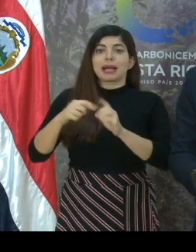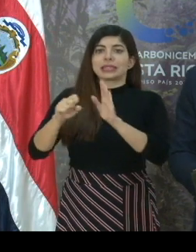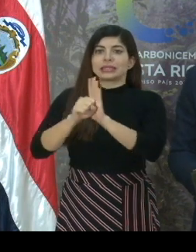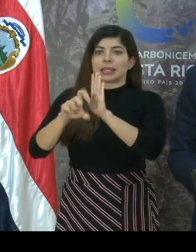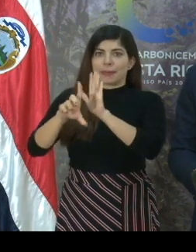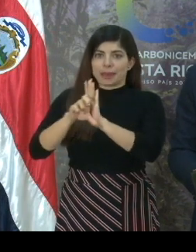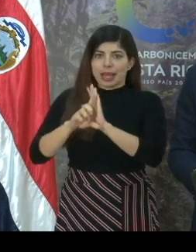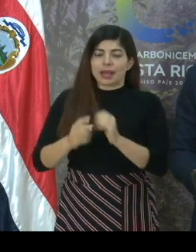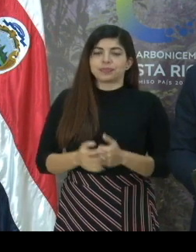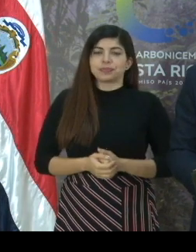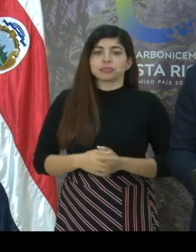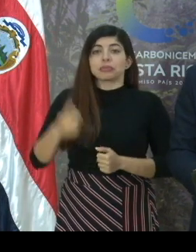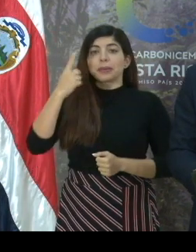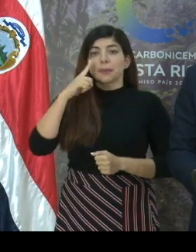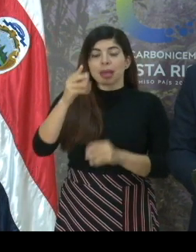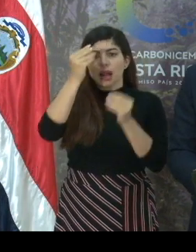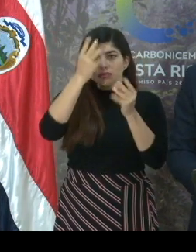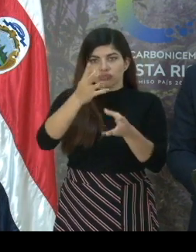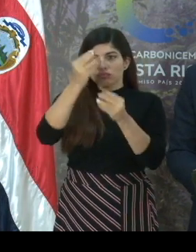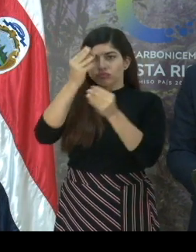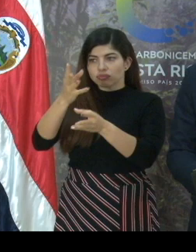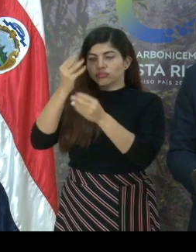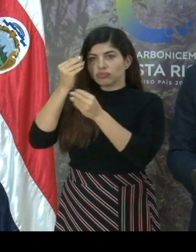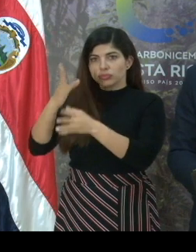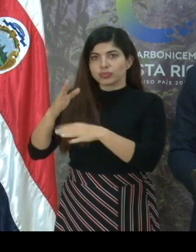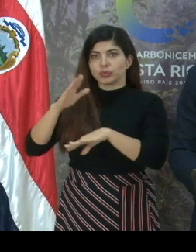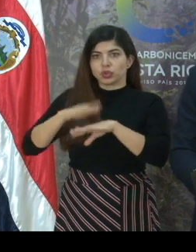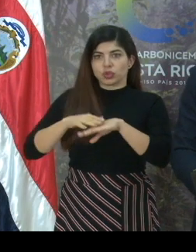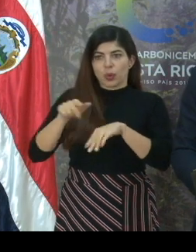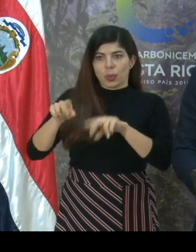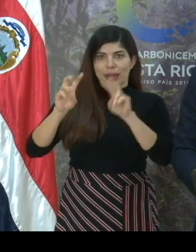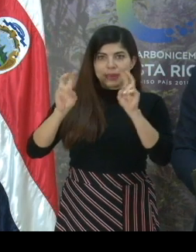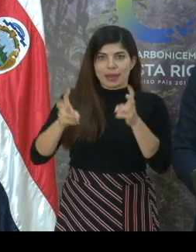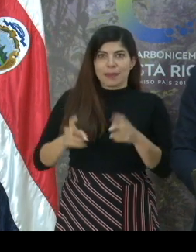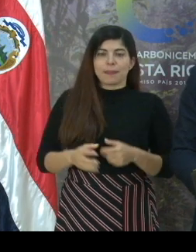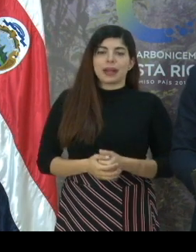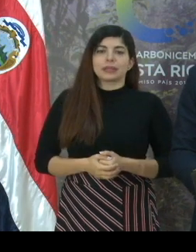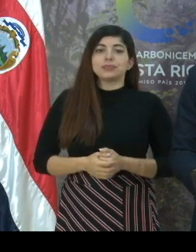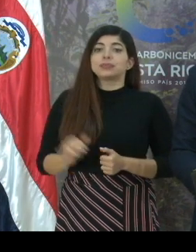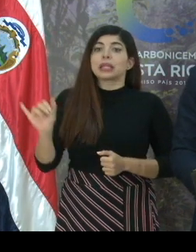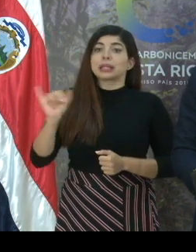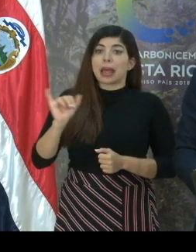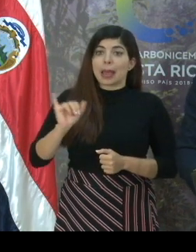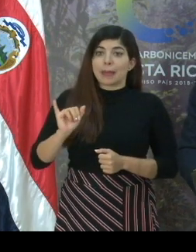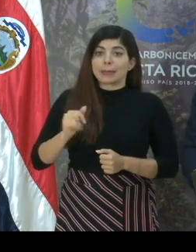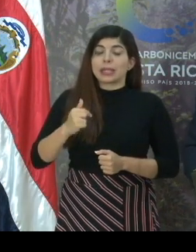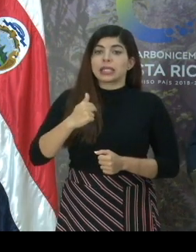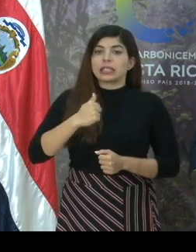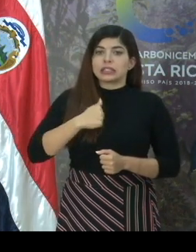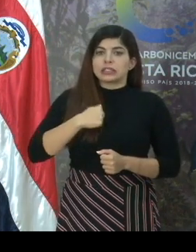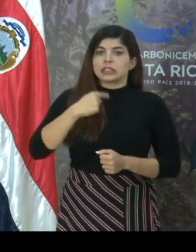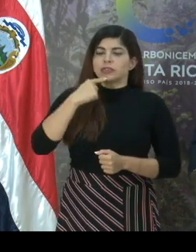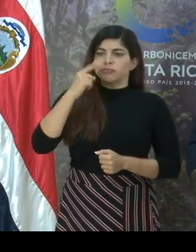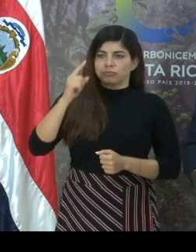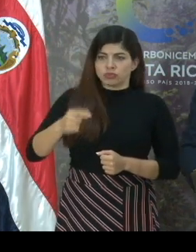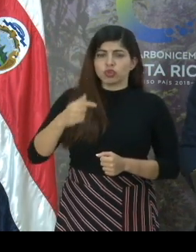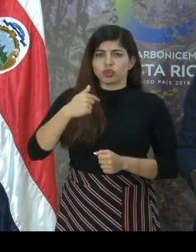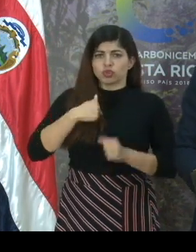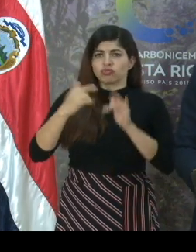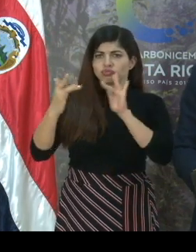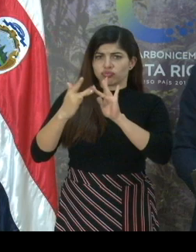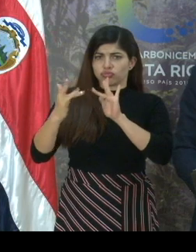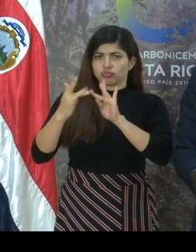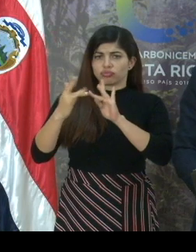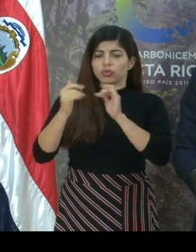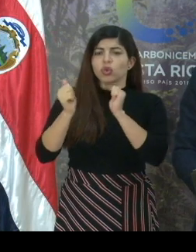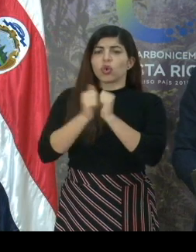Legislativa para informar sobre este tema. También he instruido y estoy en comunicación